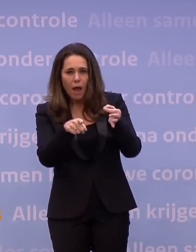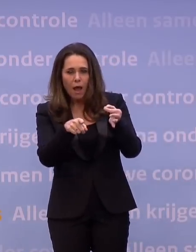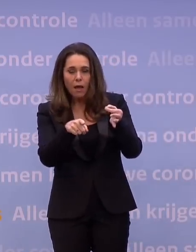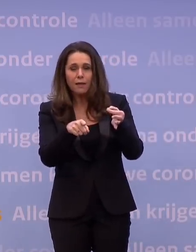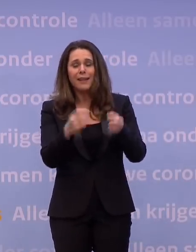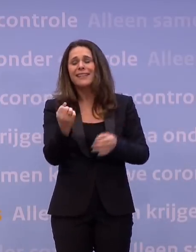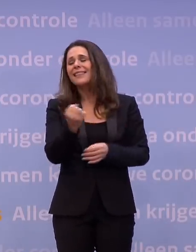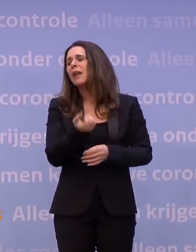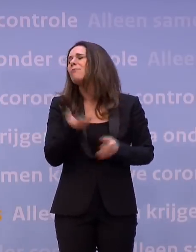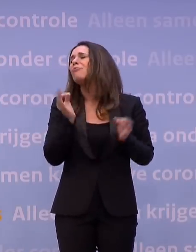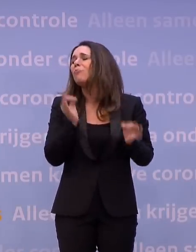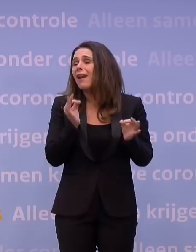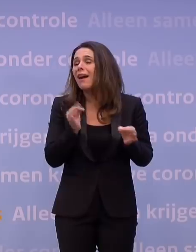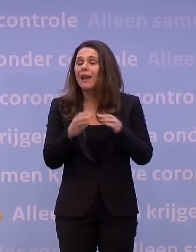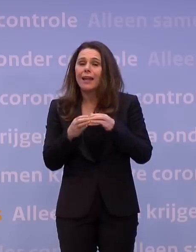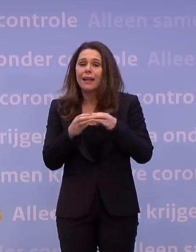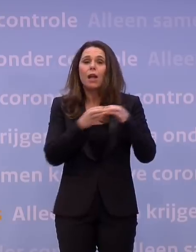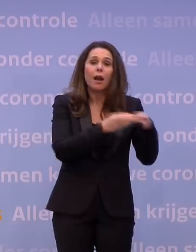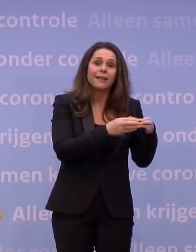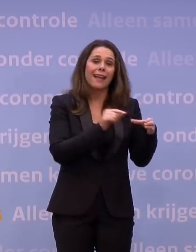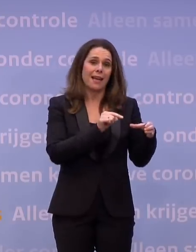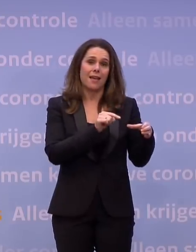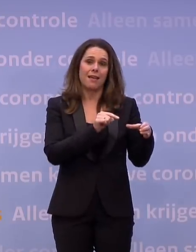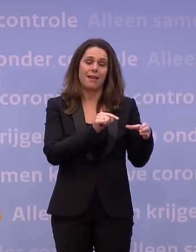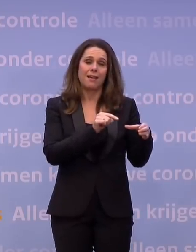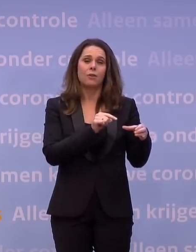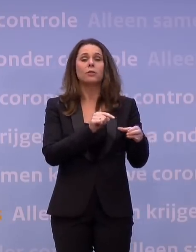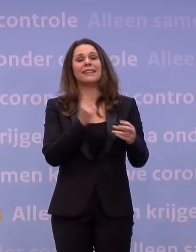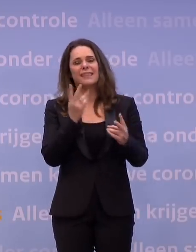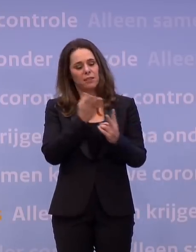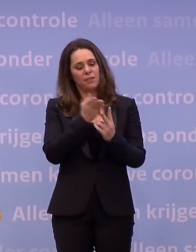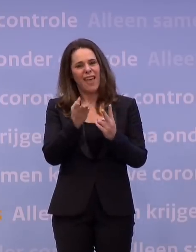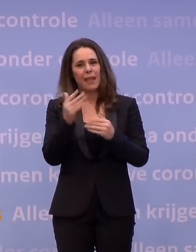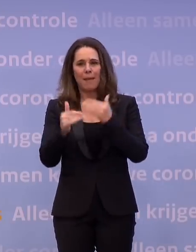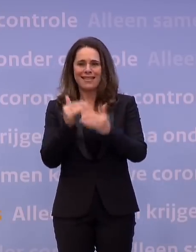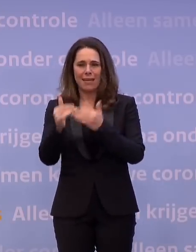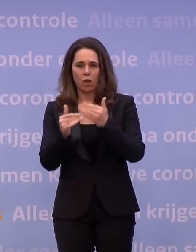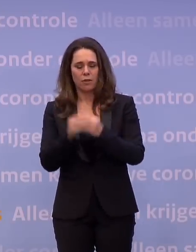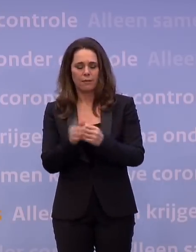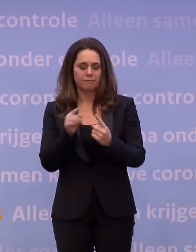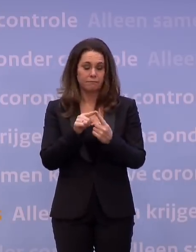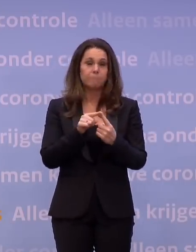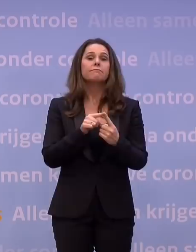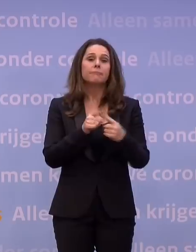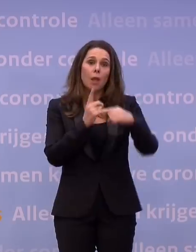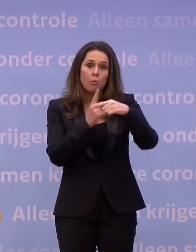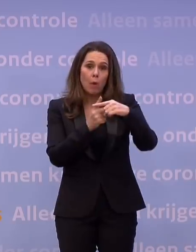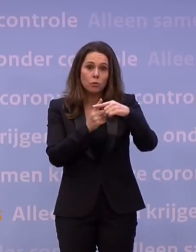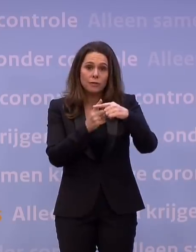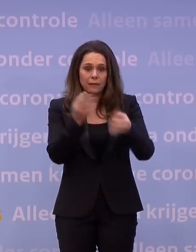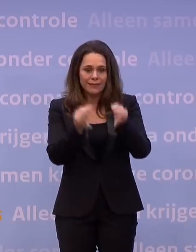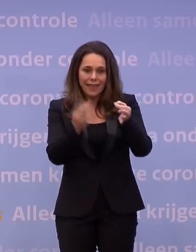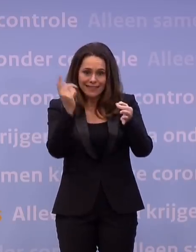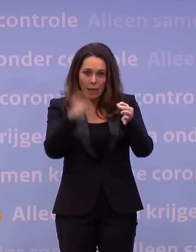dat je ook daadwerkelijk in quarantaine gaat. Nou, en daar hebben we twee mogelijkheden om dat te doen. De ene is dat als je een positieve testuitslag hebt gehad,